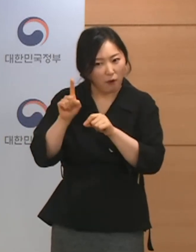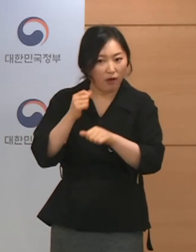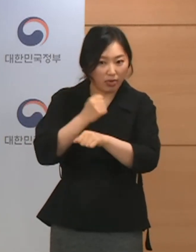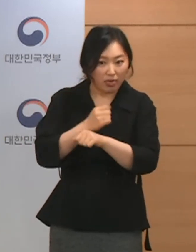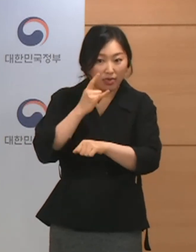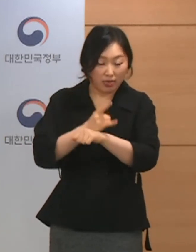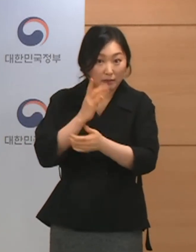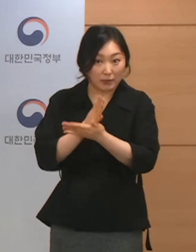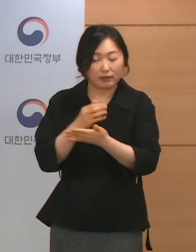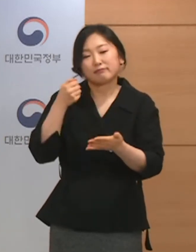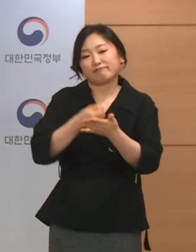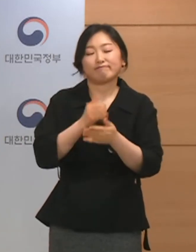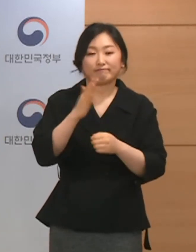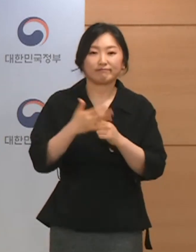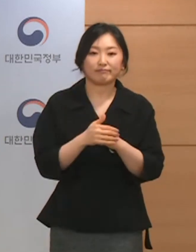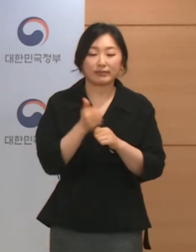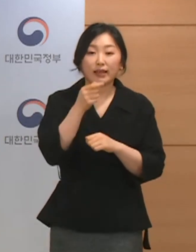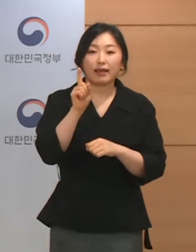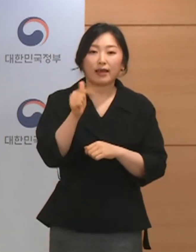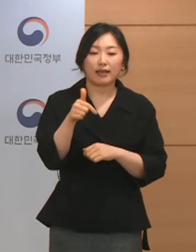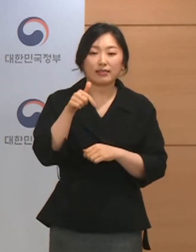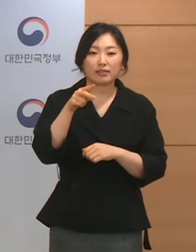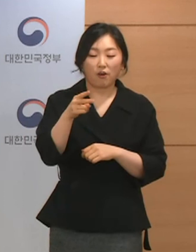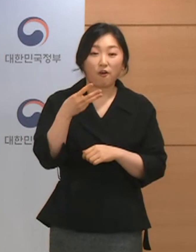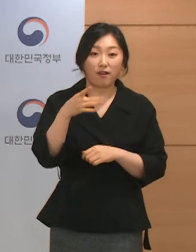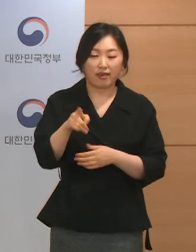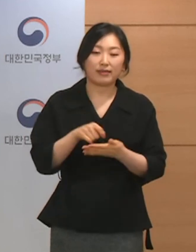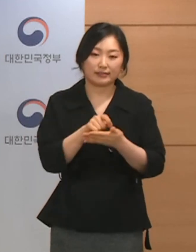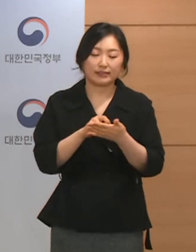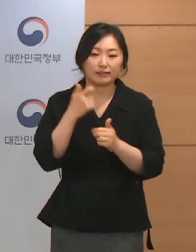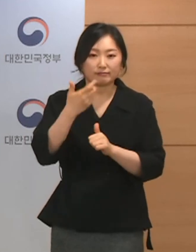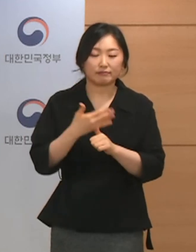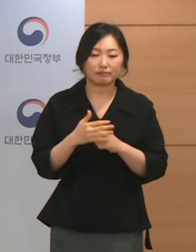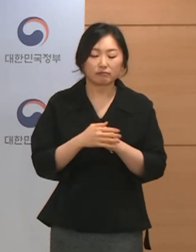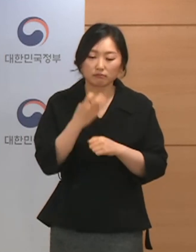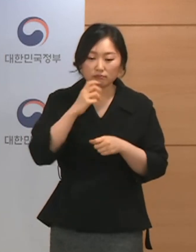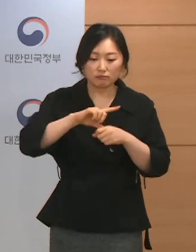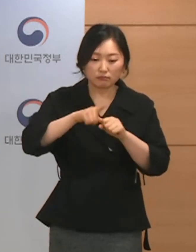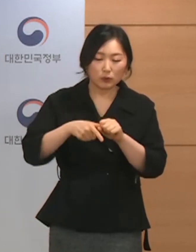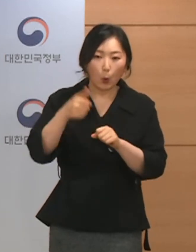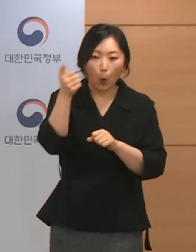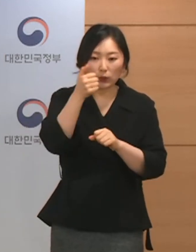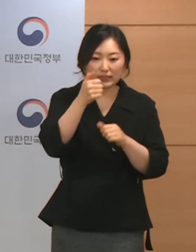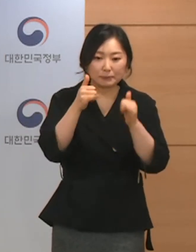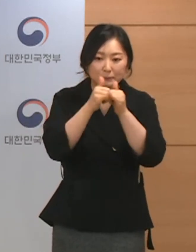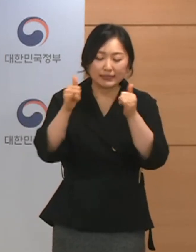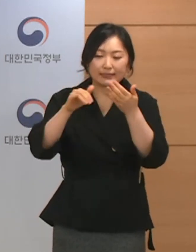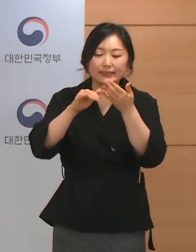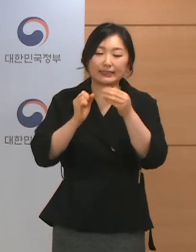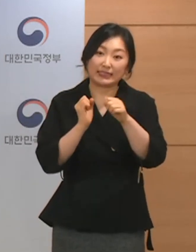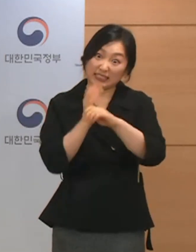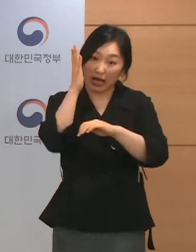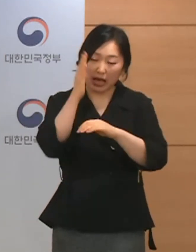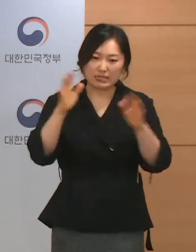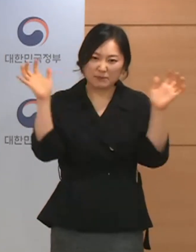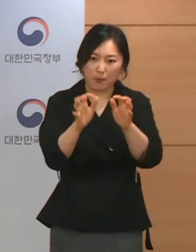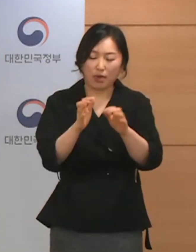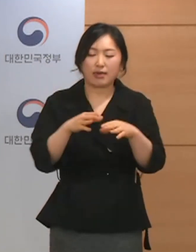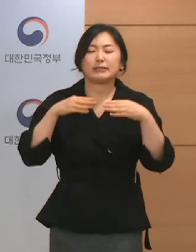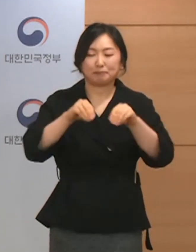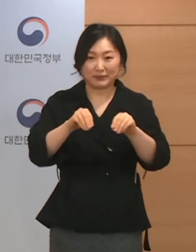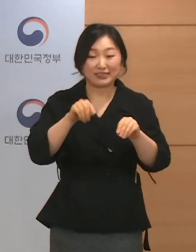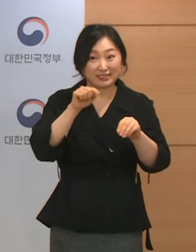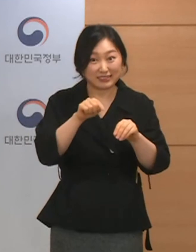네 한겨레 김지훈 기자님 질의입니다. 수도권에 50인 이상 집회 금지 등 지자체별로 정한